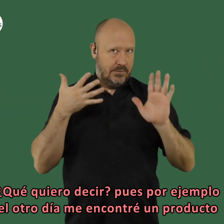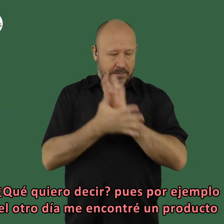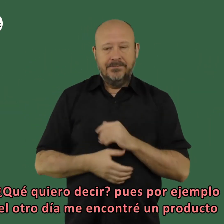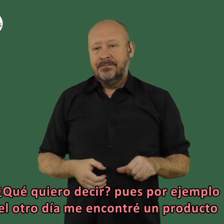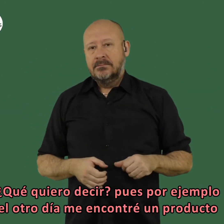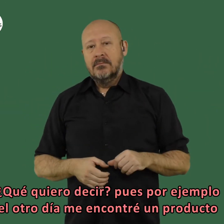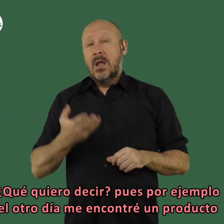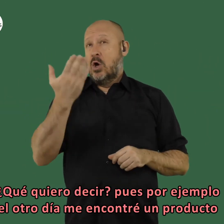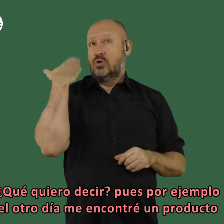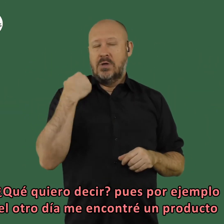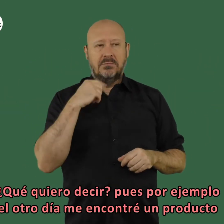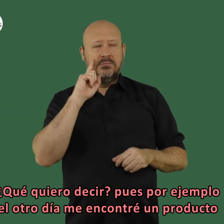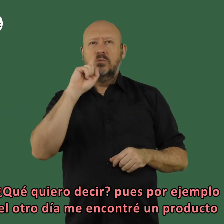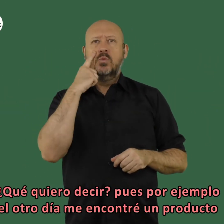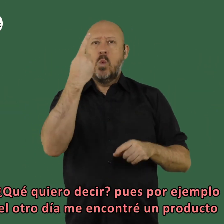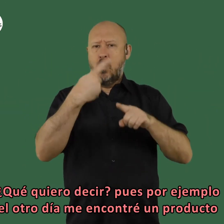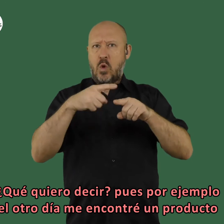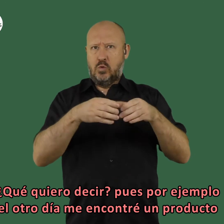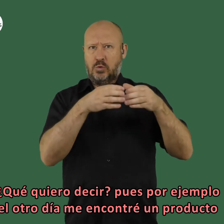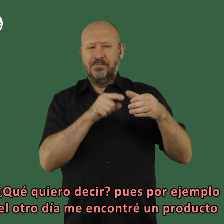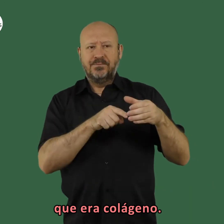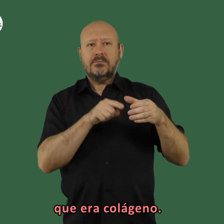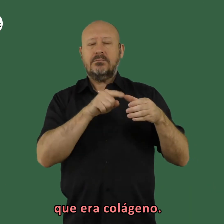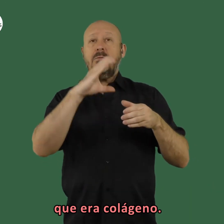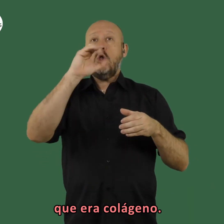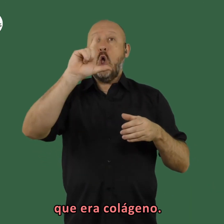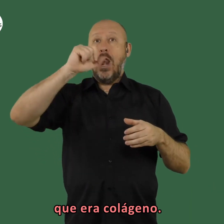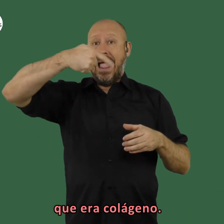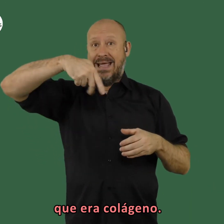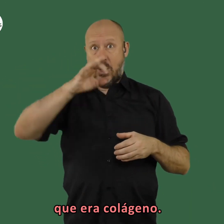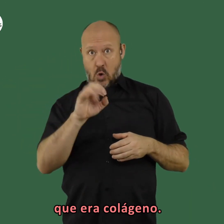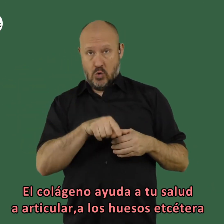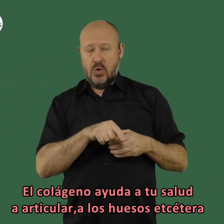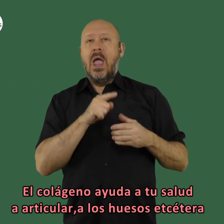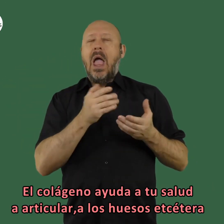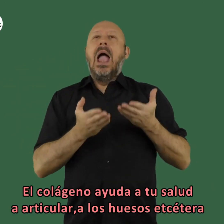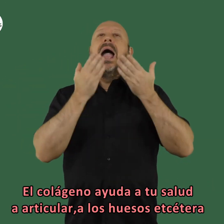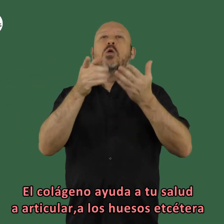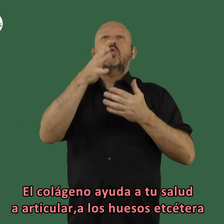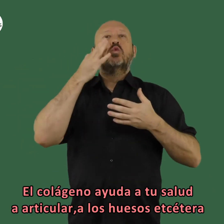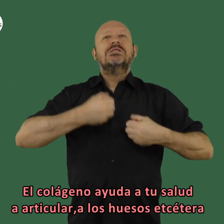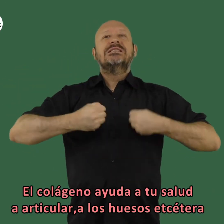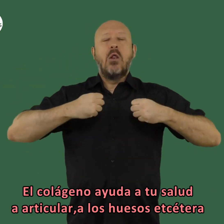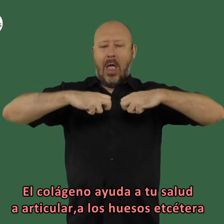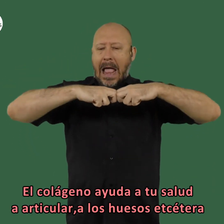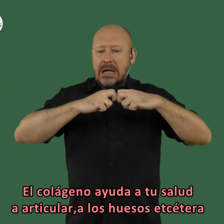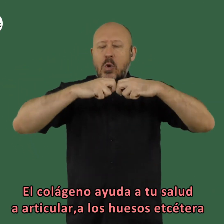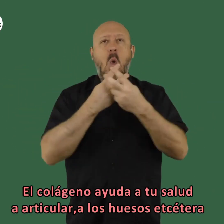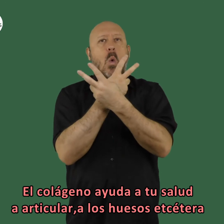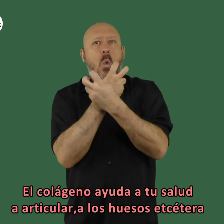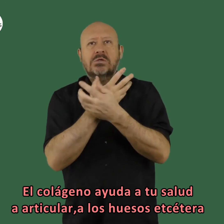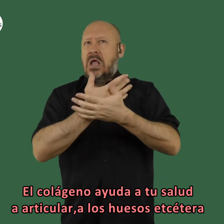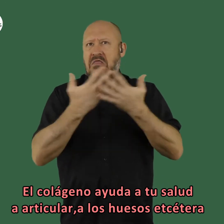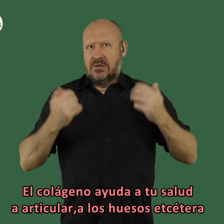decir pues por ejemplo ahí el otro día me encontré un producto que era colágeno y colágeno ayuda a tu salud